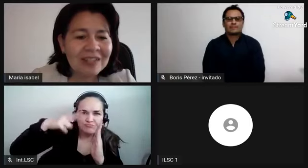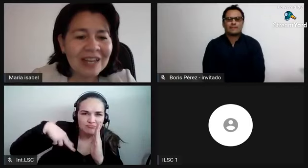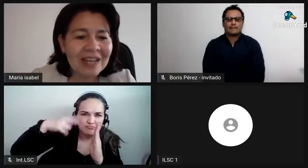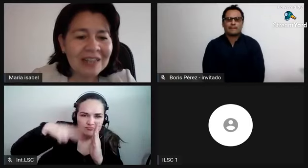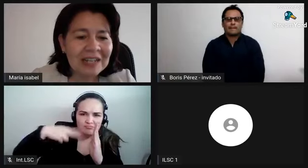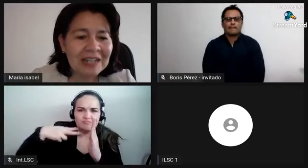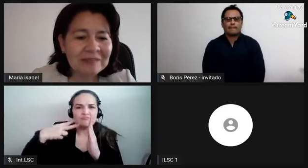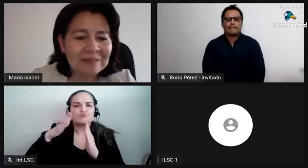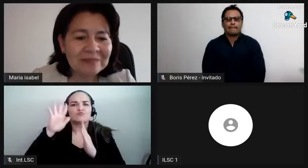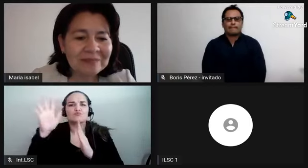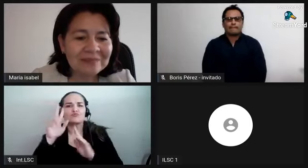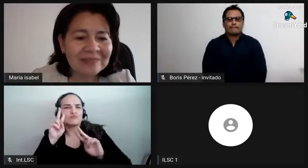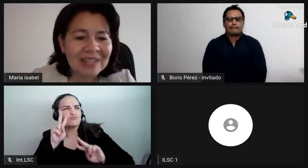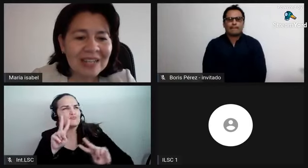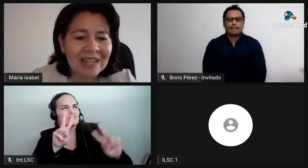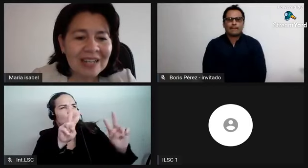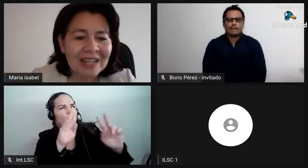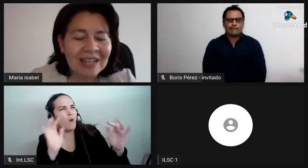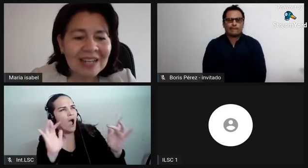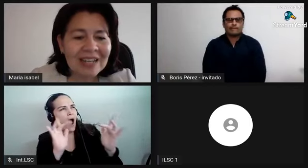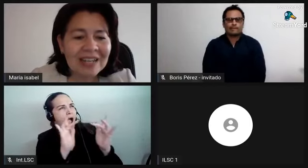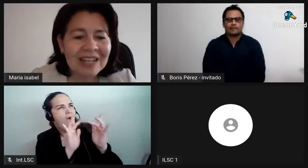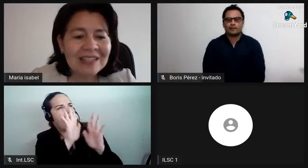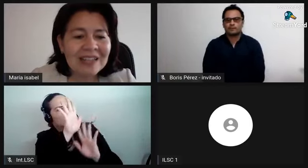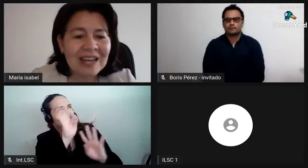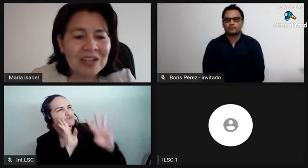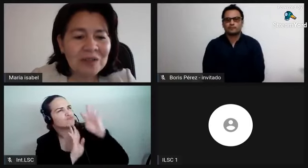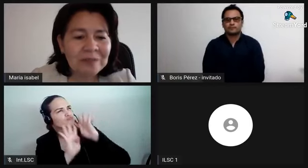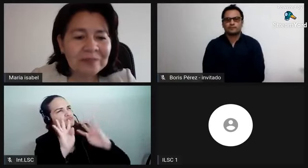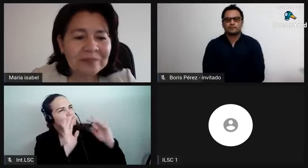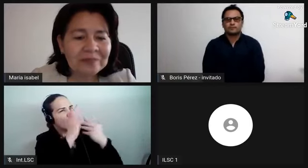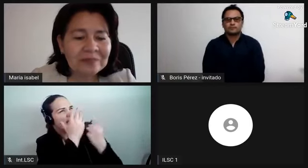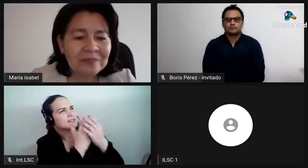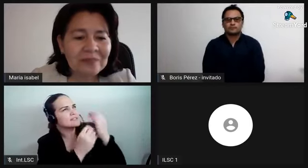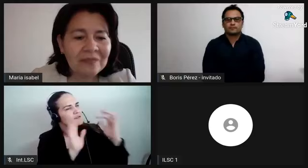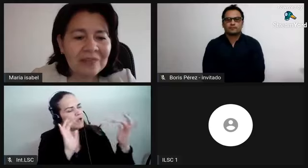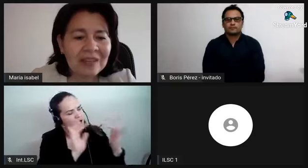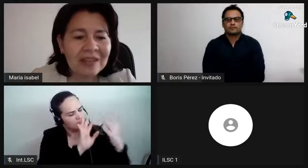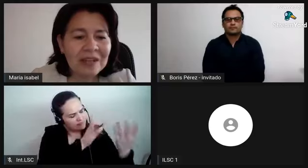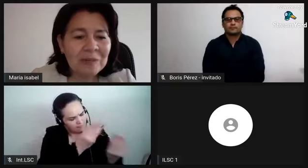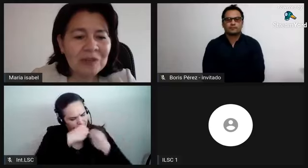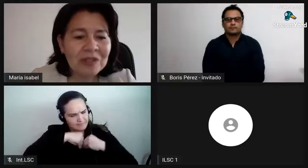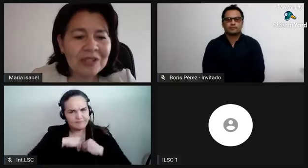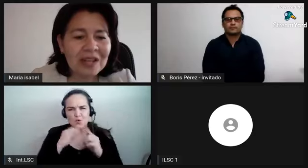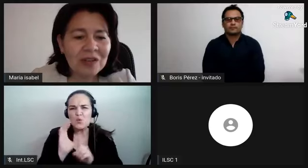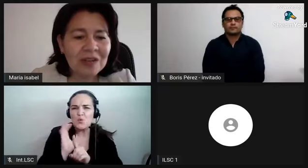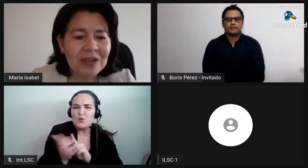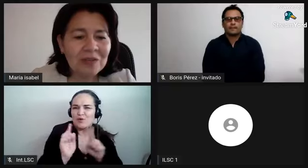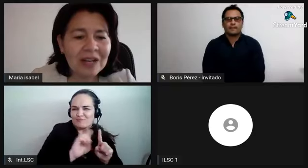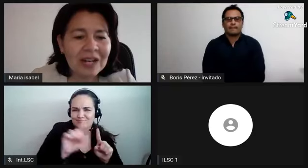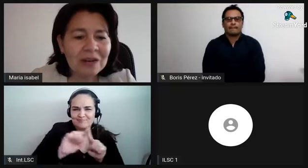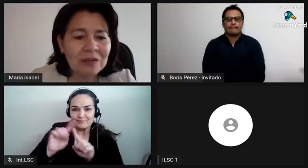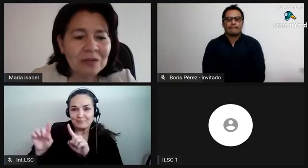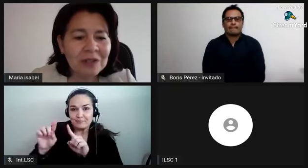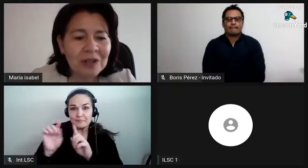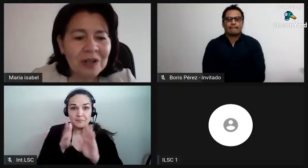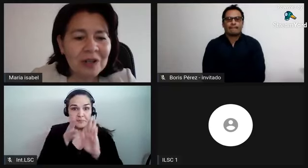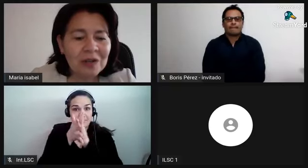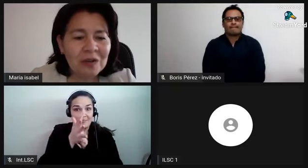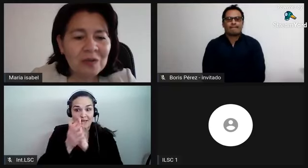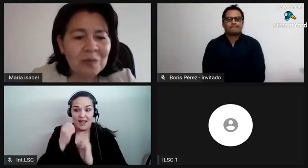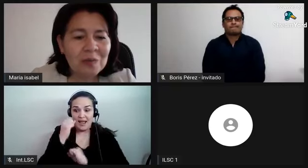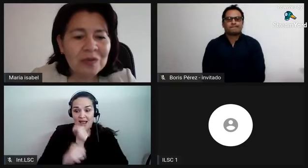expresión estética este año hemos estado llevando a cabo